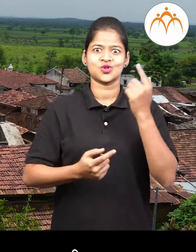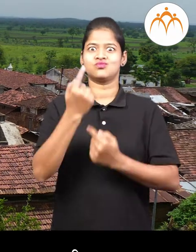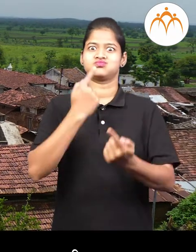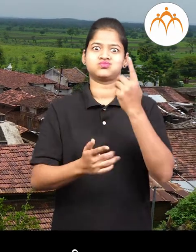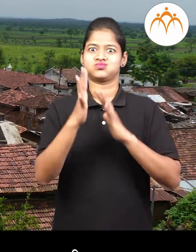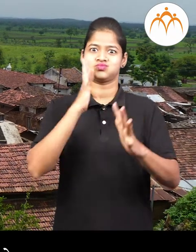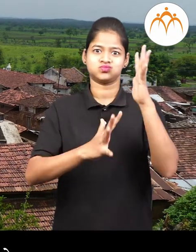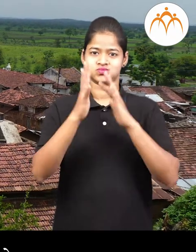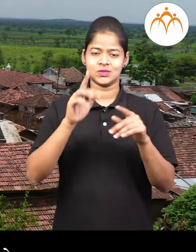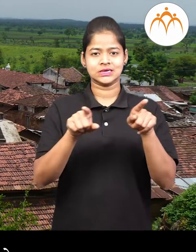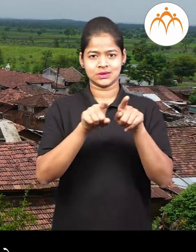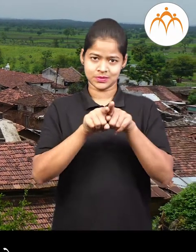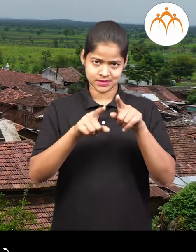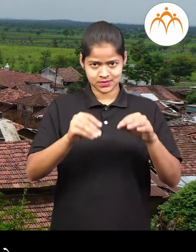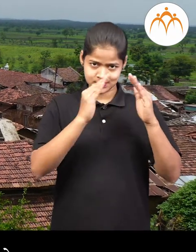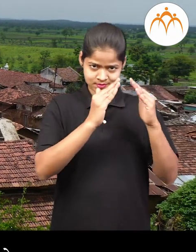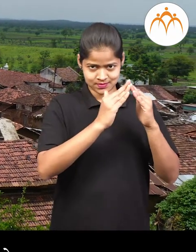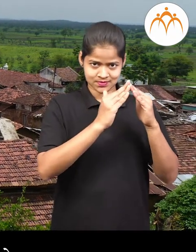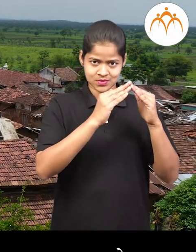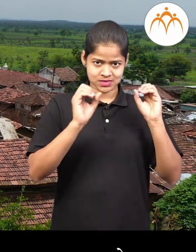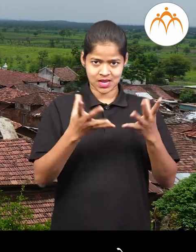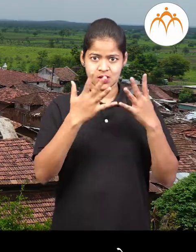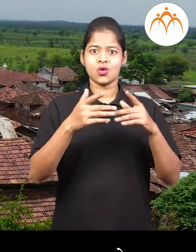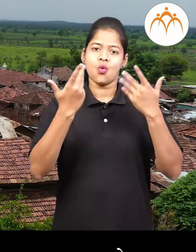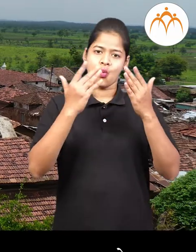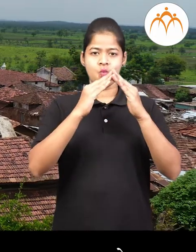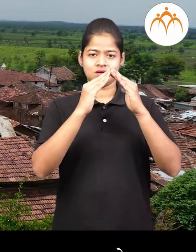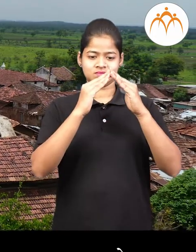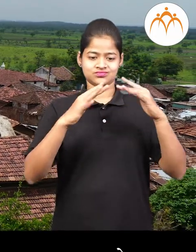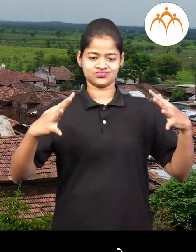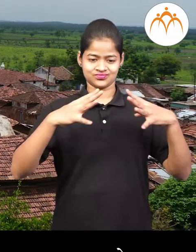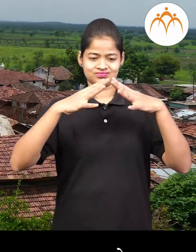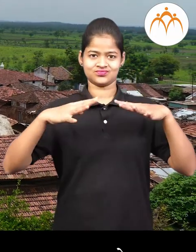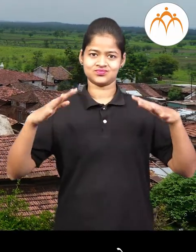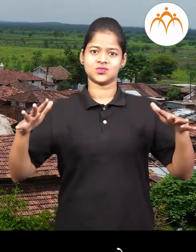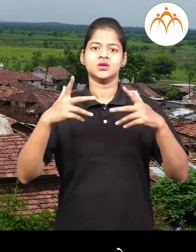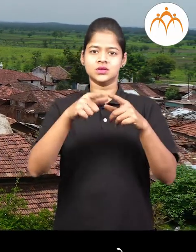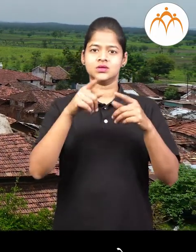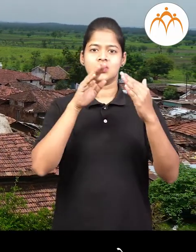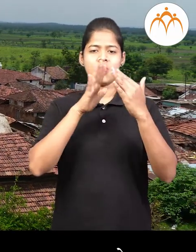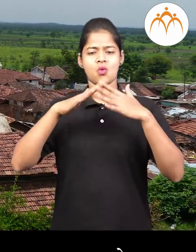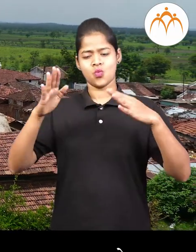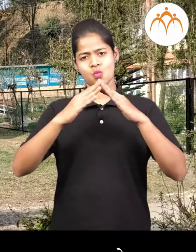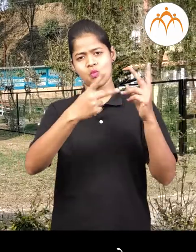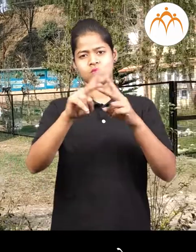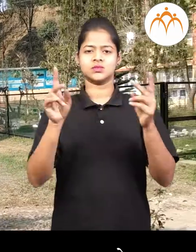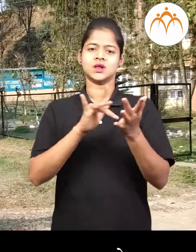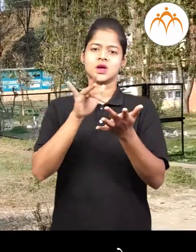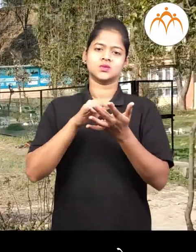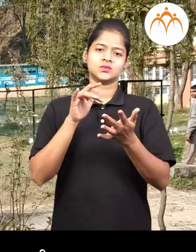वाडू लागली, त्याचा गाव तायार जला, मानसाला इतर मानसान बरोबर सुरक्षित वाटाल लागला